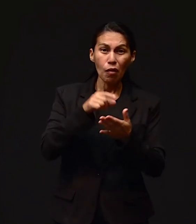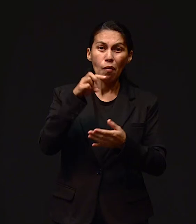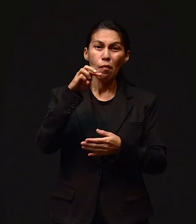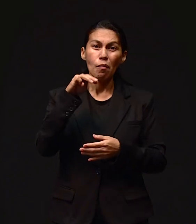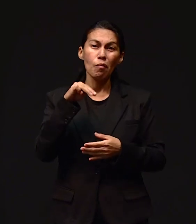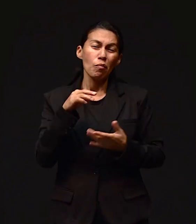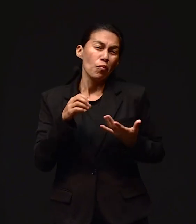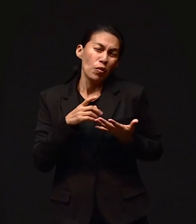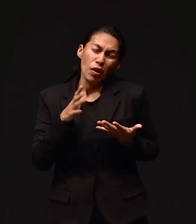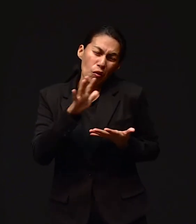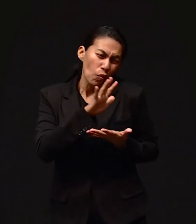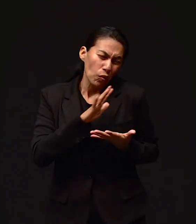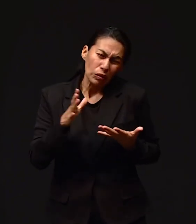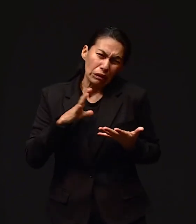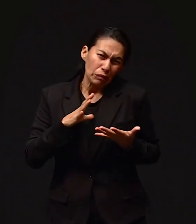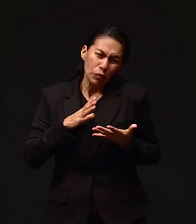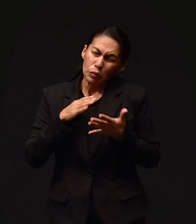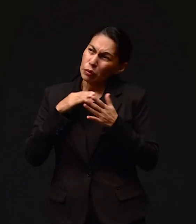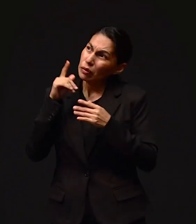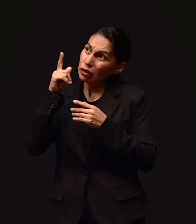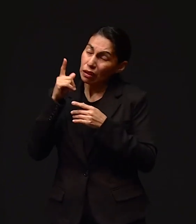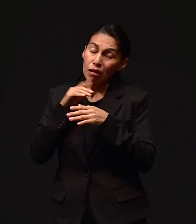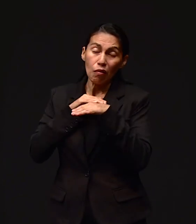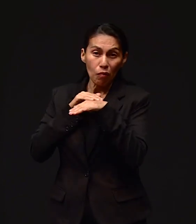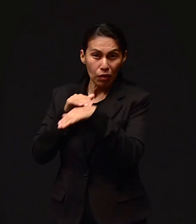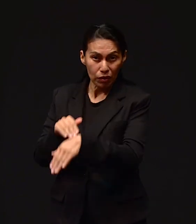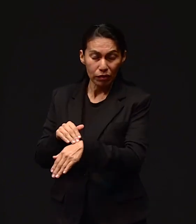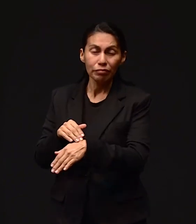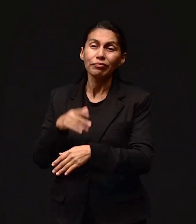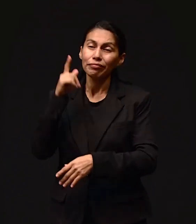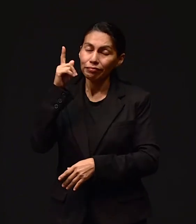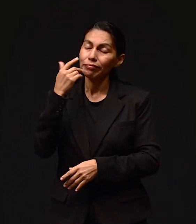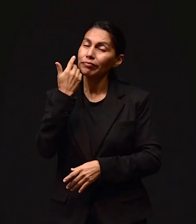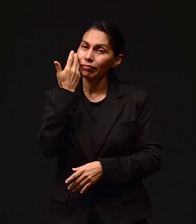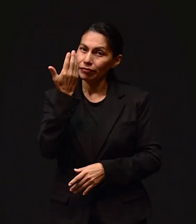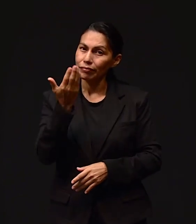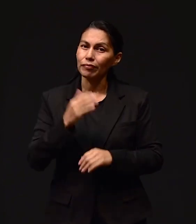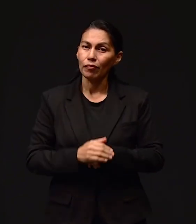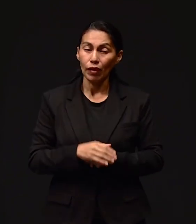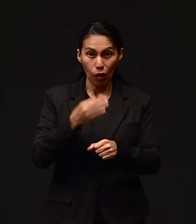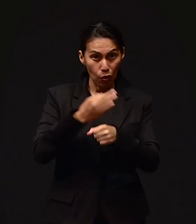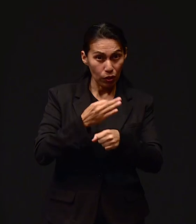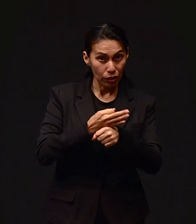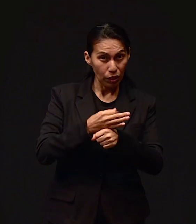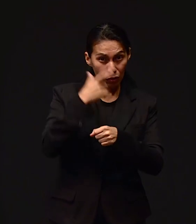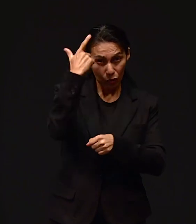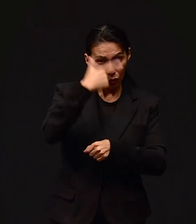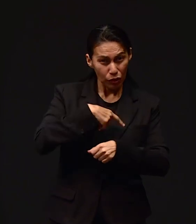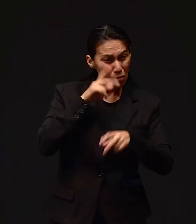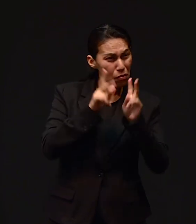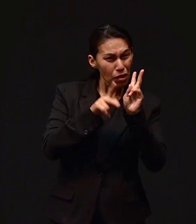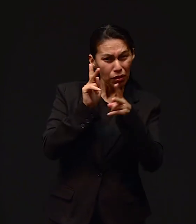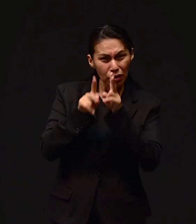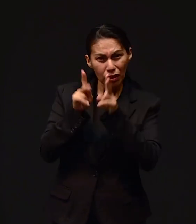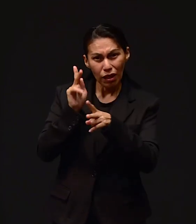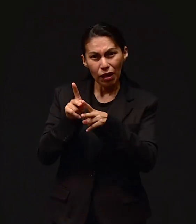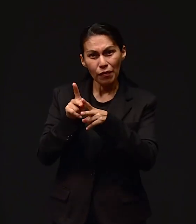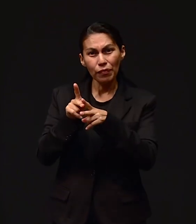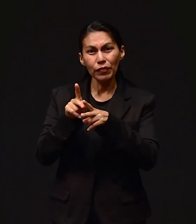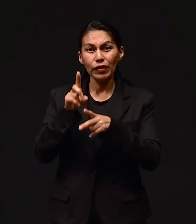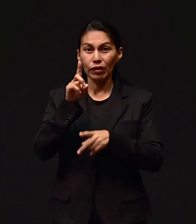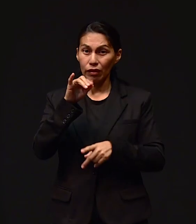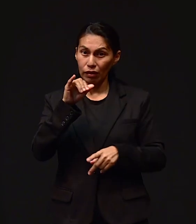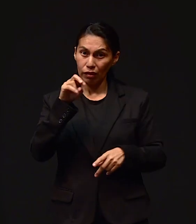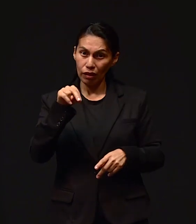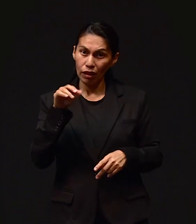Esta noche vamos a platicar de este Dios maravilloso. Con